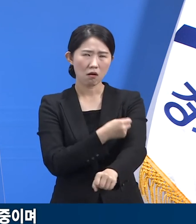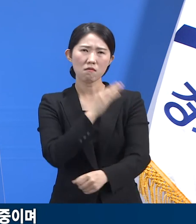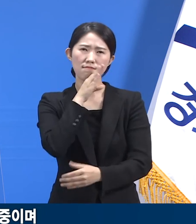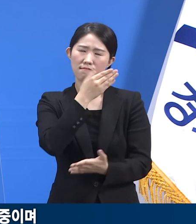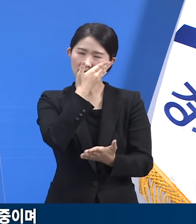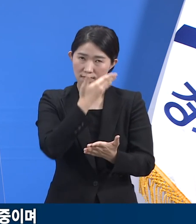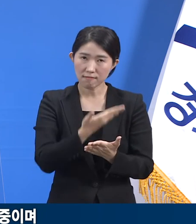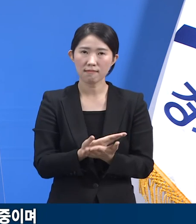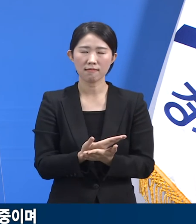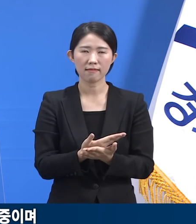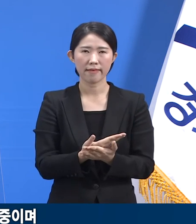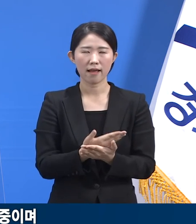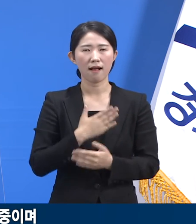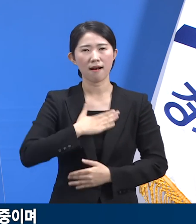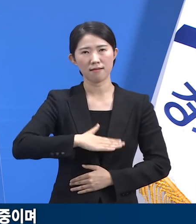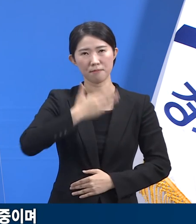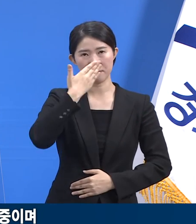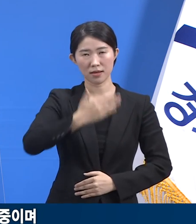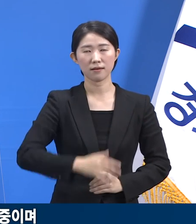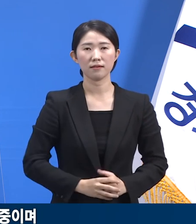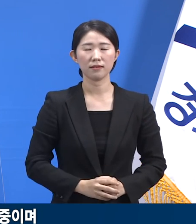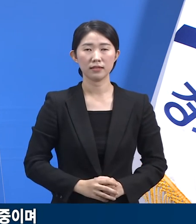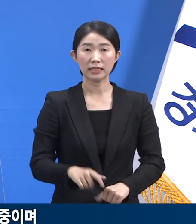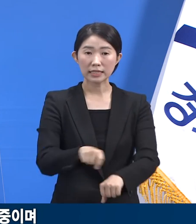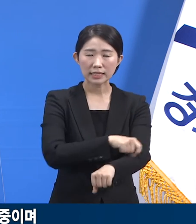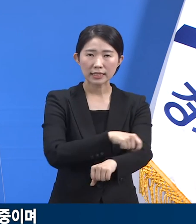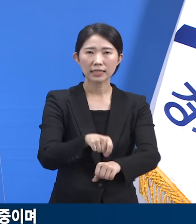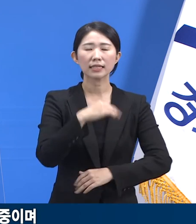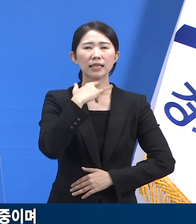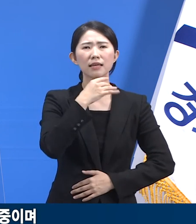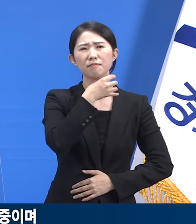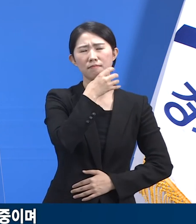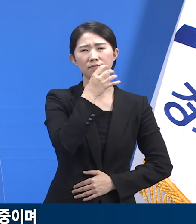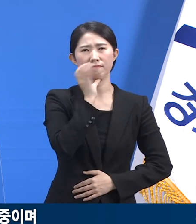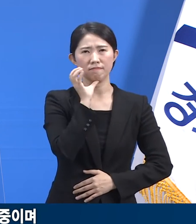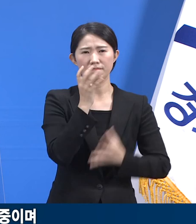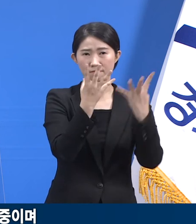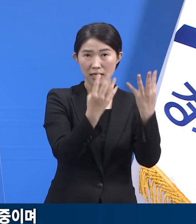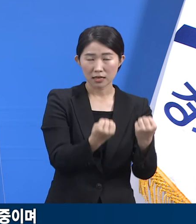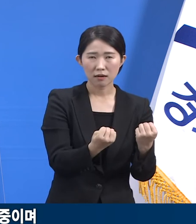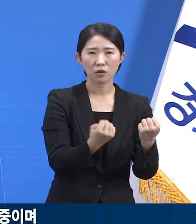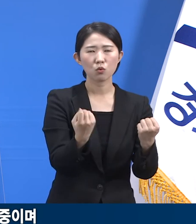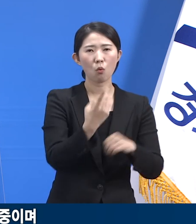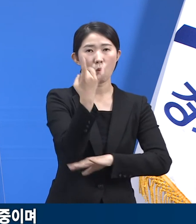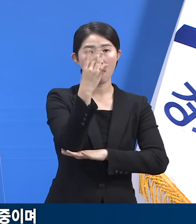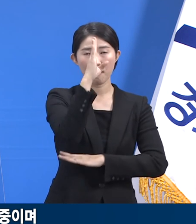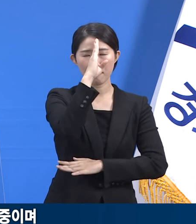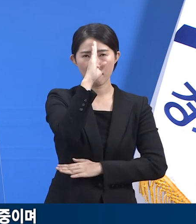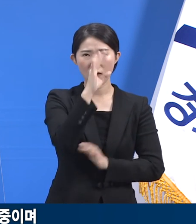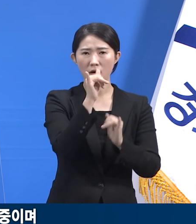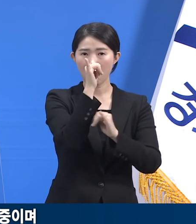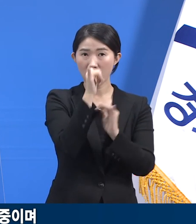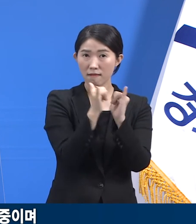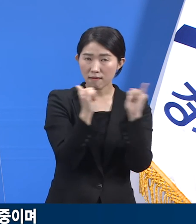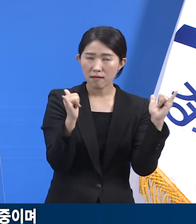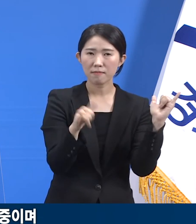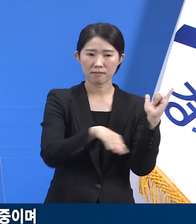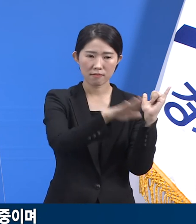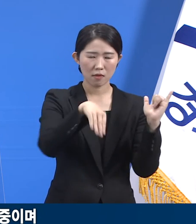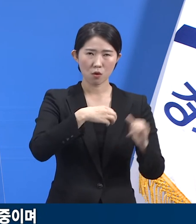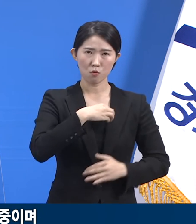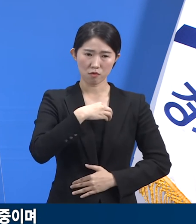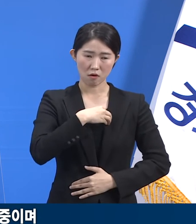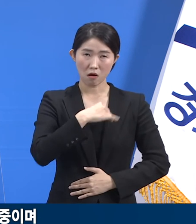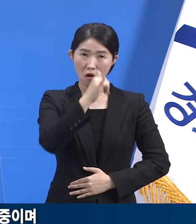중요성을 알 수 있습니다. 특히 고령층, 주요 기저질환자 등 이 질병의 고위험군에겐